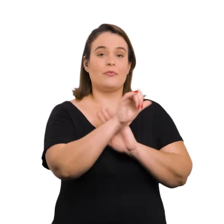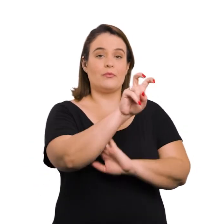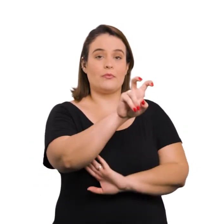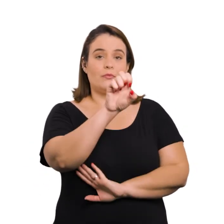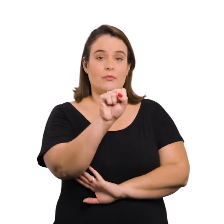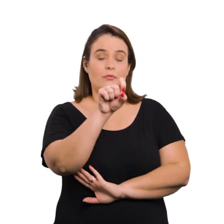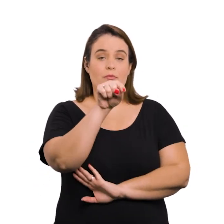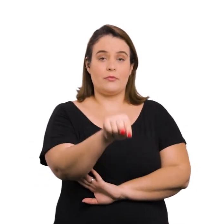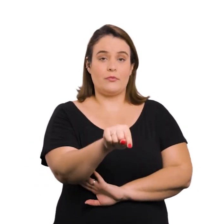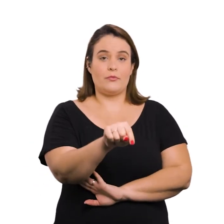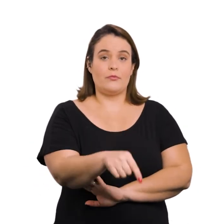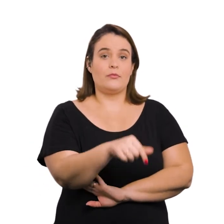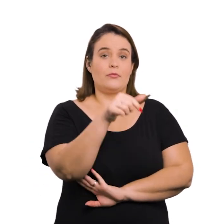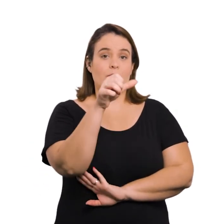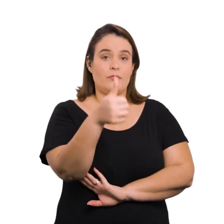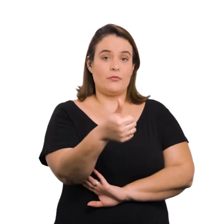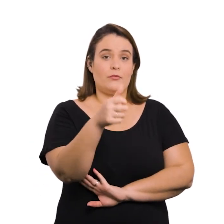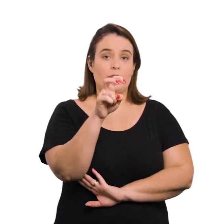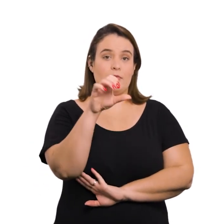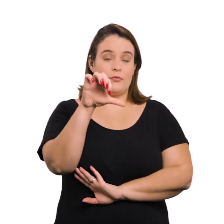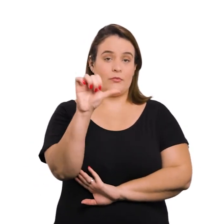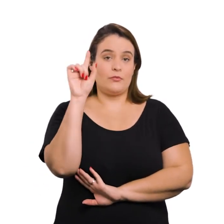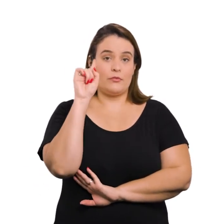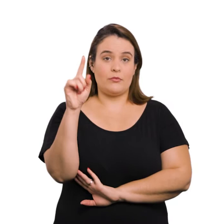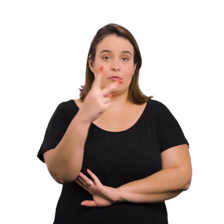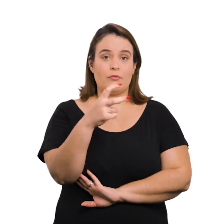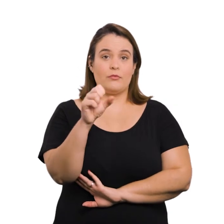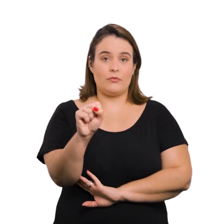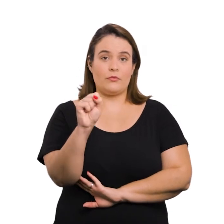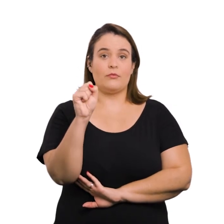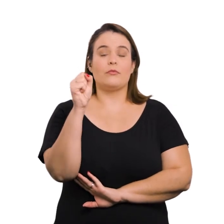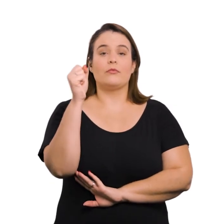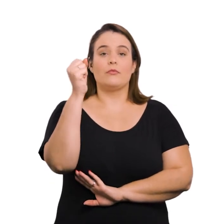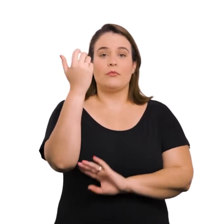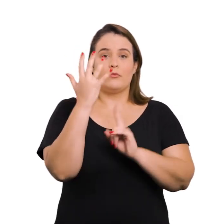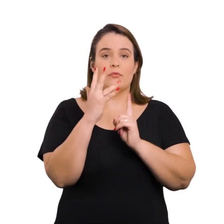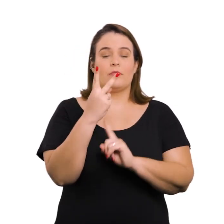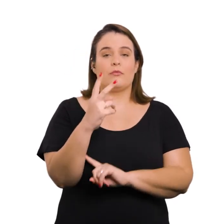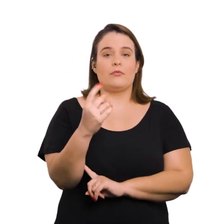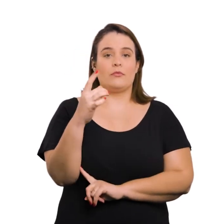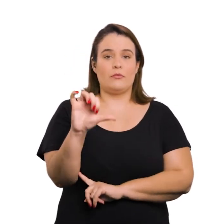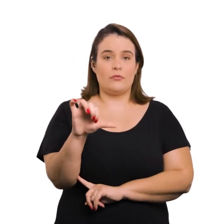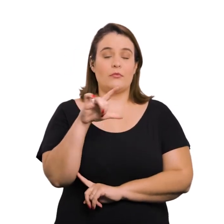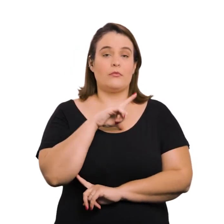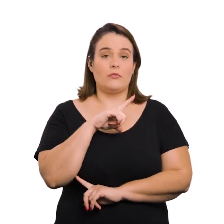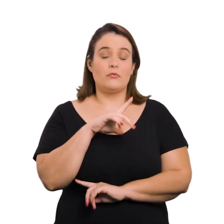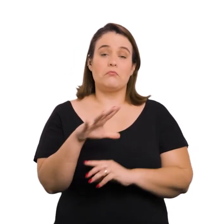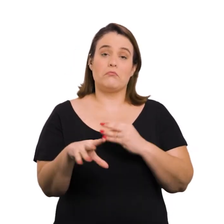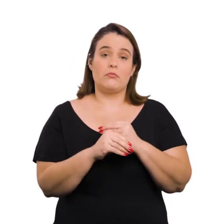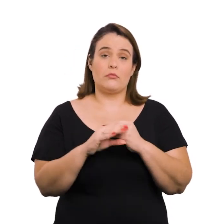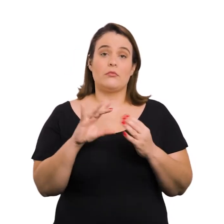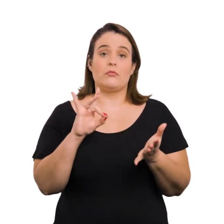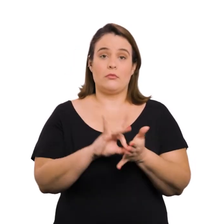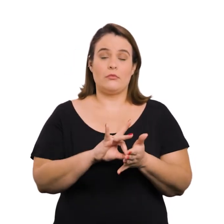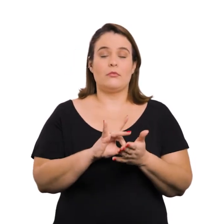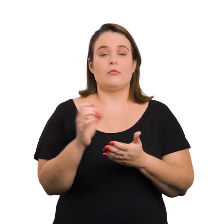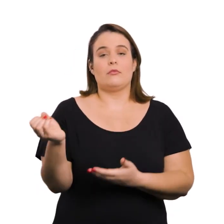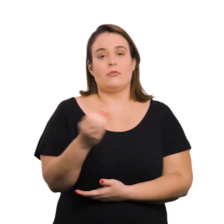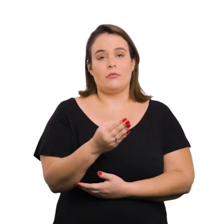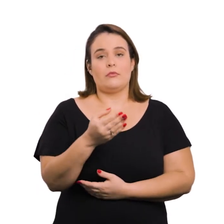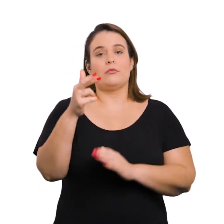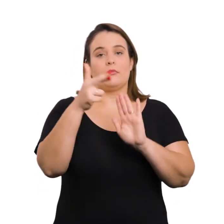Decreto nº 58.639, de 22 de fevereiro de 2019. Dispõe sobre a